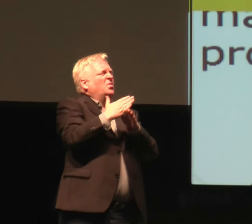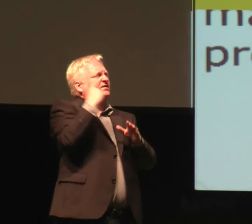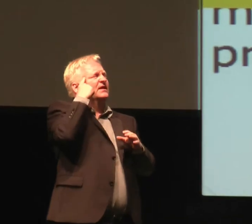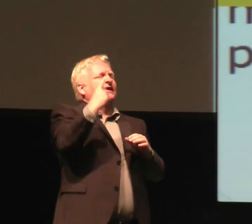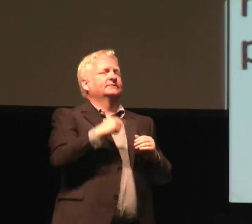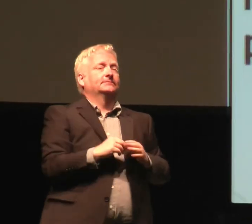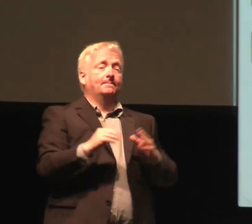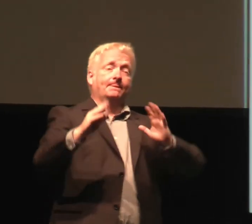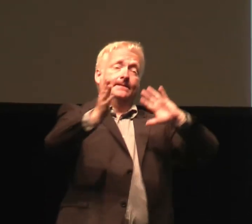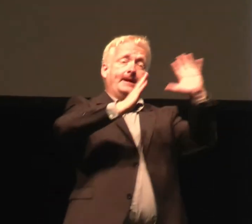von außen.